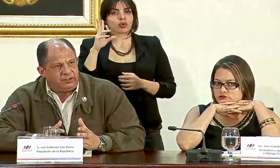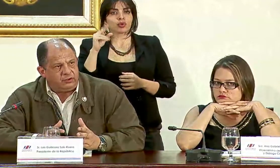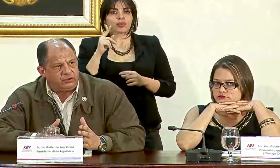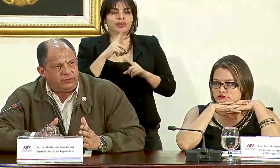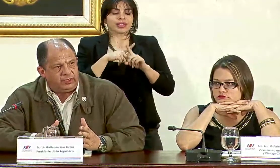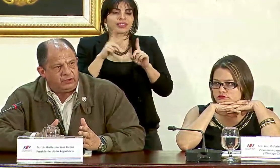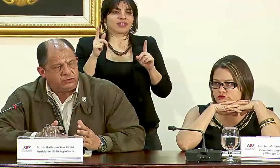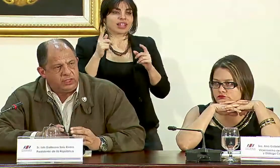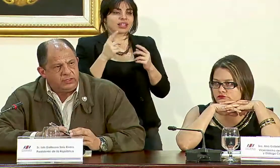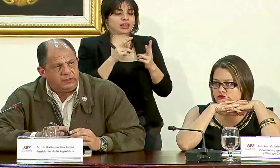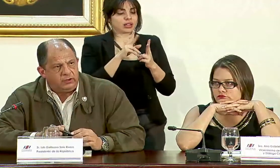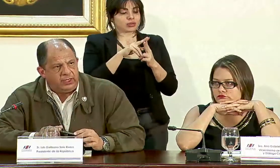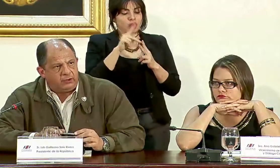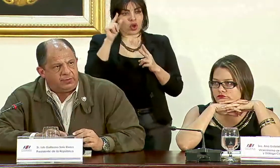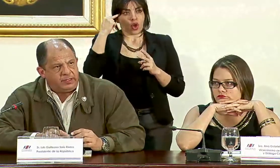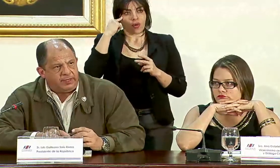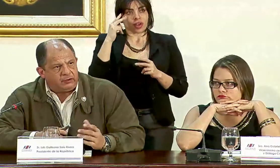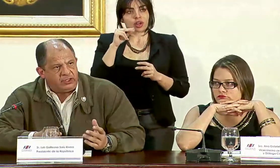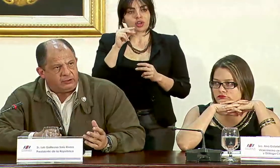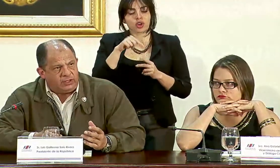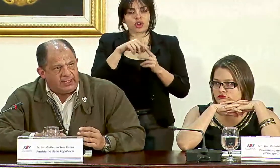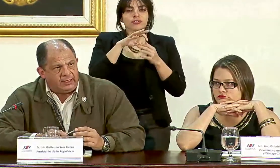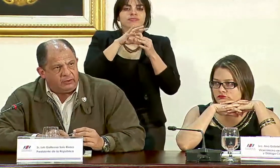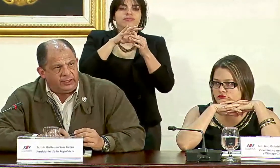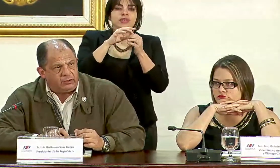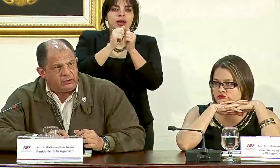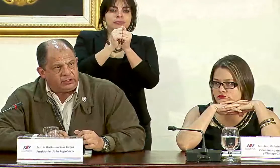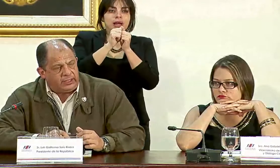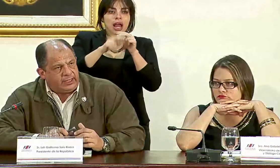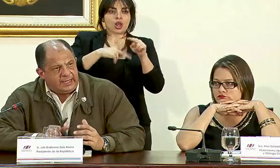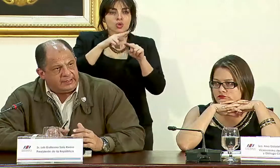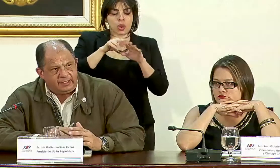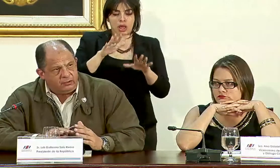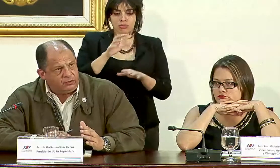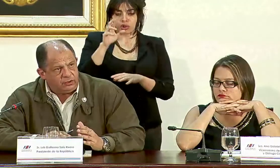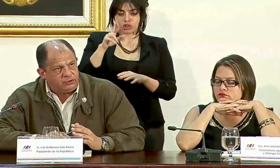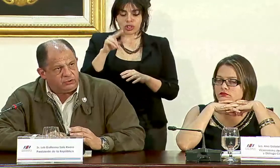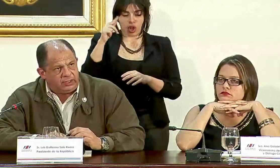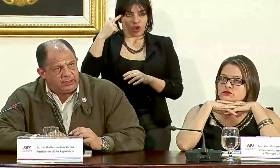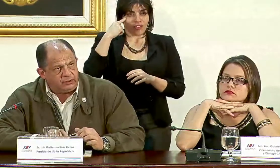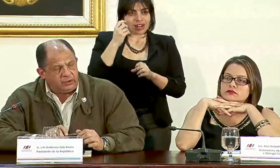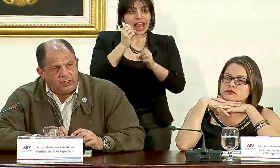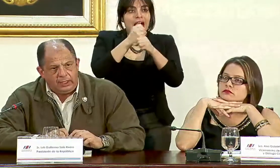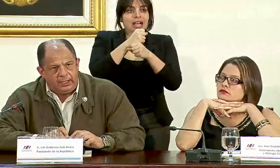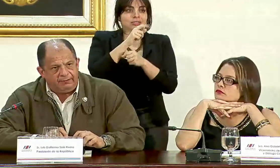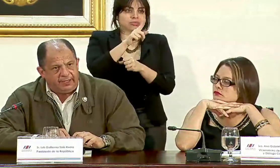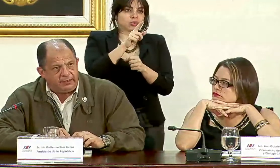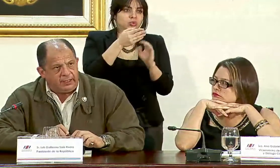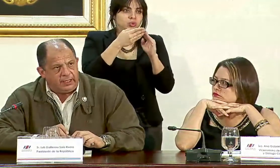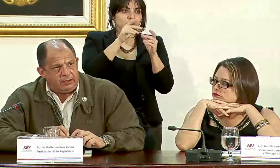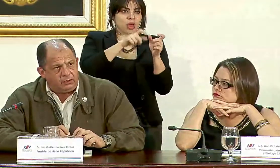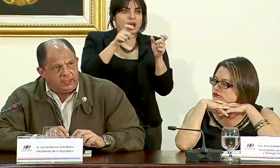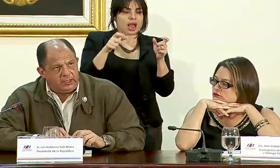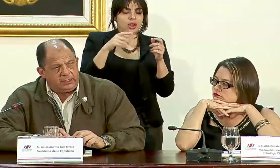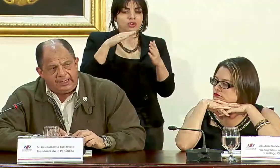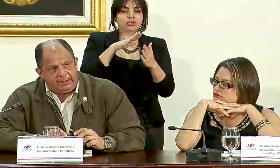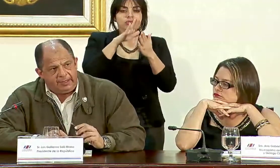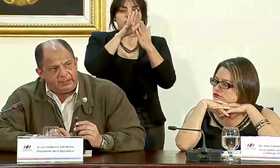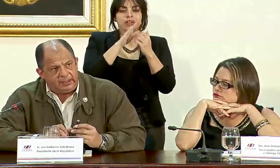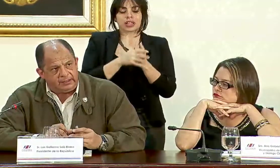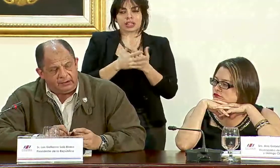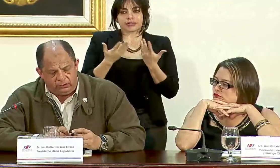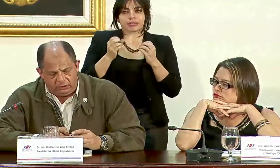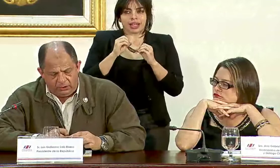diferendo entre dos gobiernos sino el acompañamiento natural que el gobierno de Costa Rica hace a uno de sus ciudadanos frente a lo que